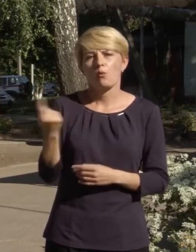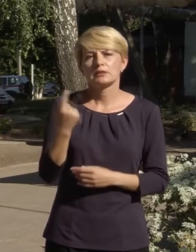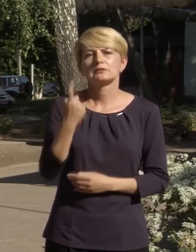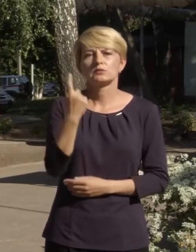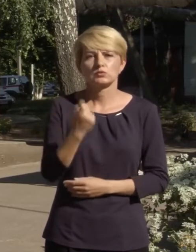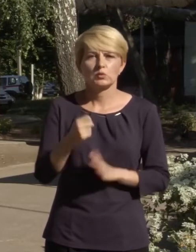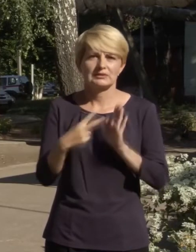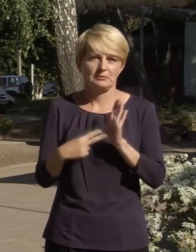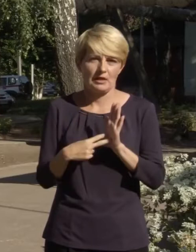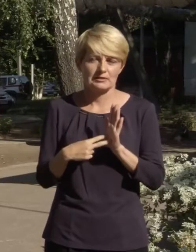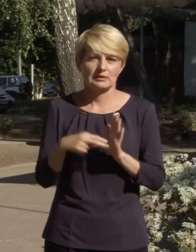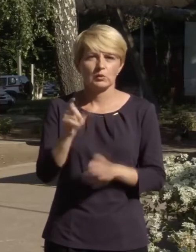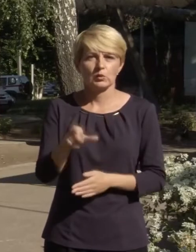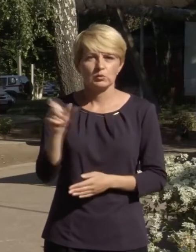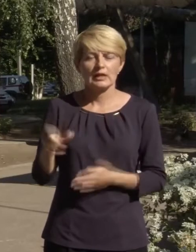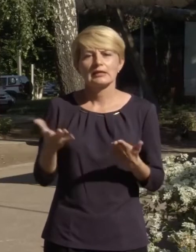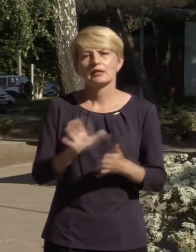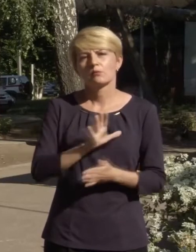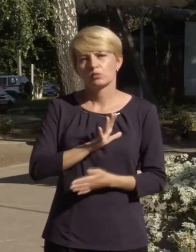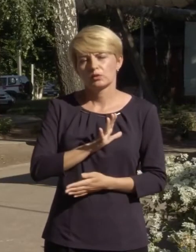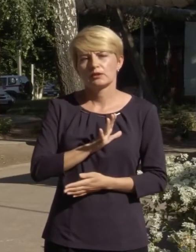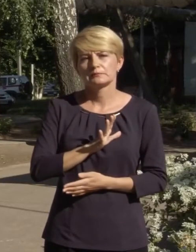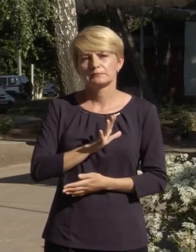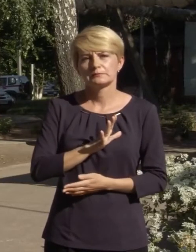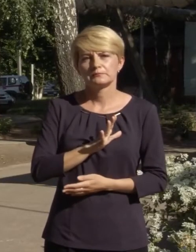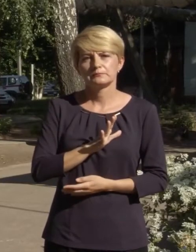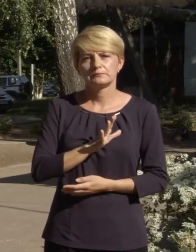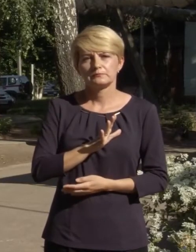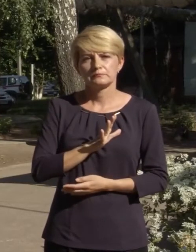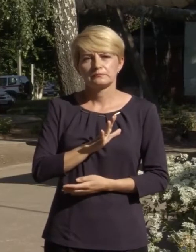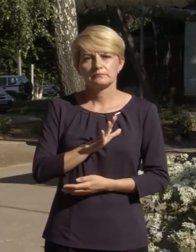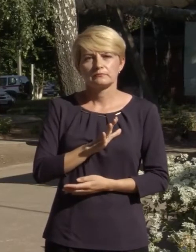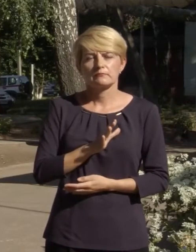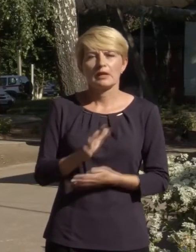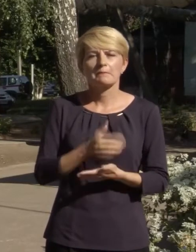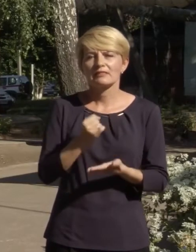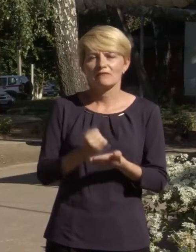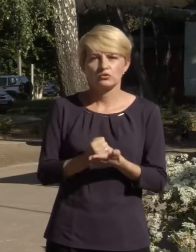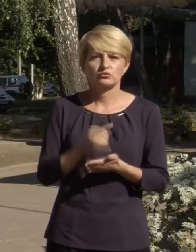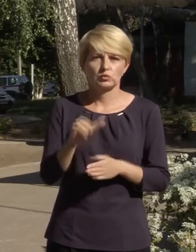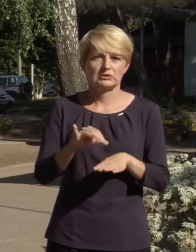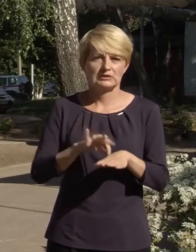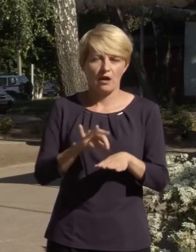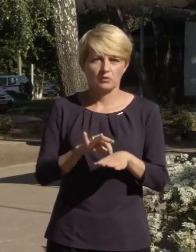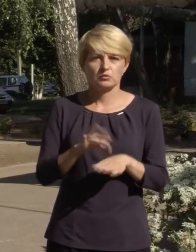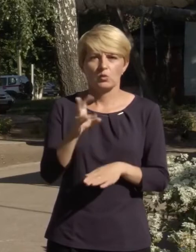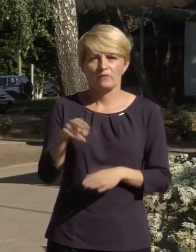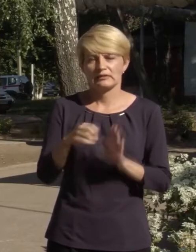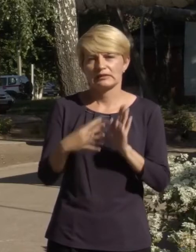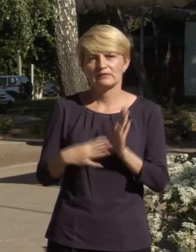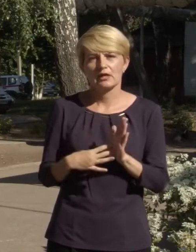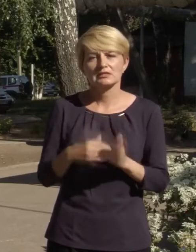117 людей, які були підтверджені в них діагноз COVID-19.